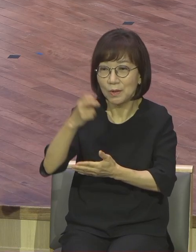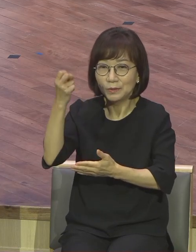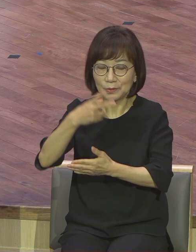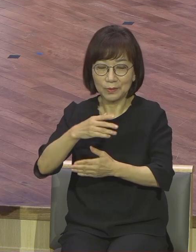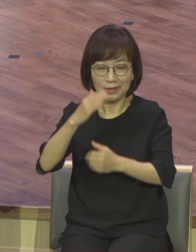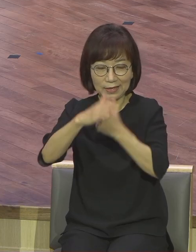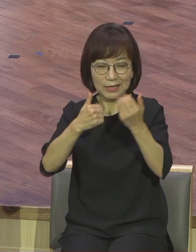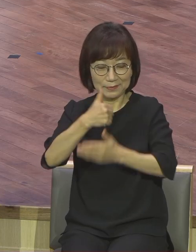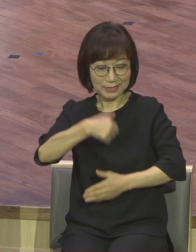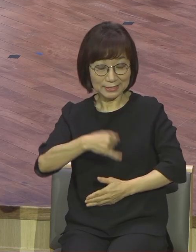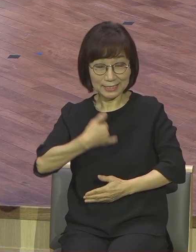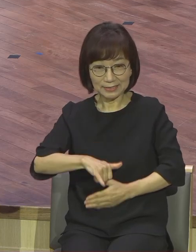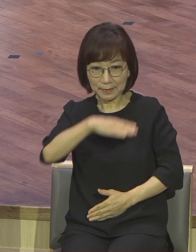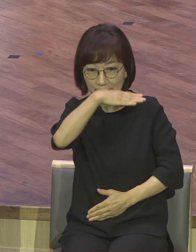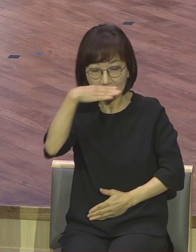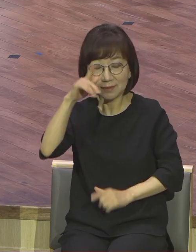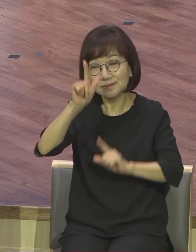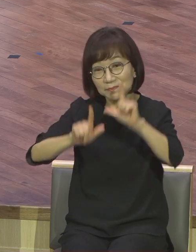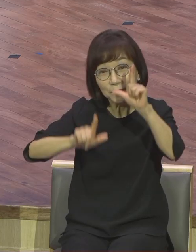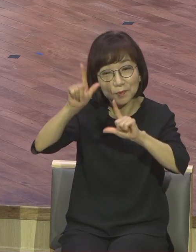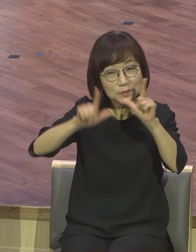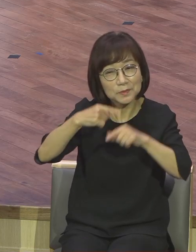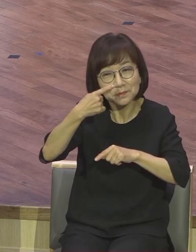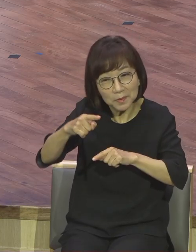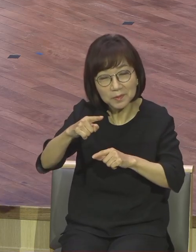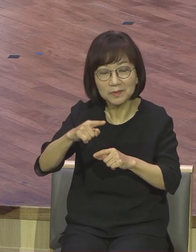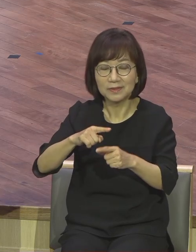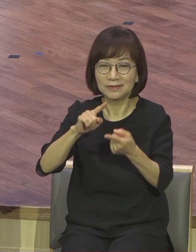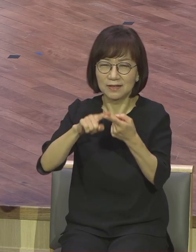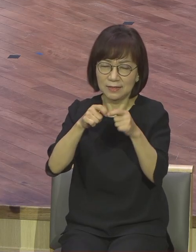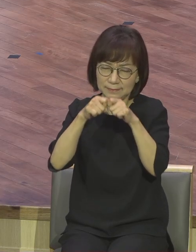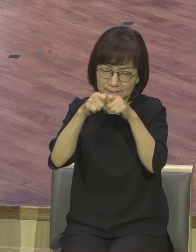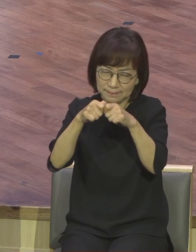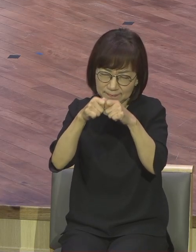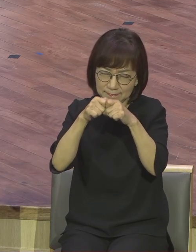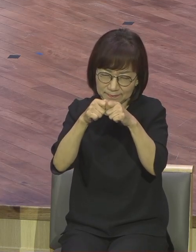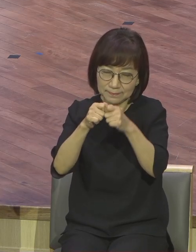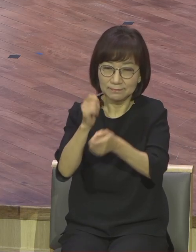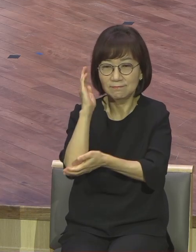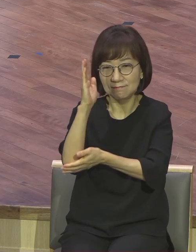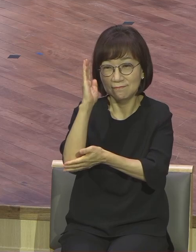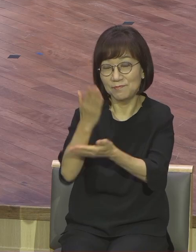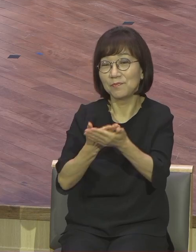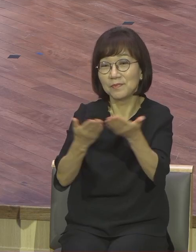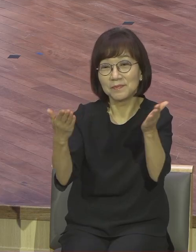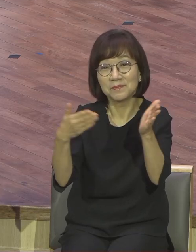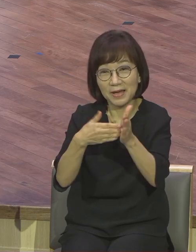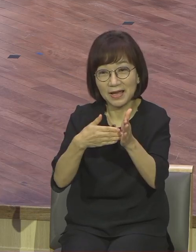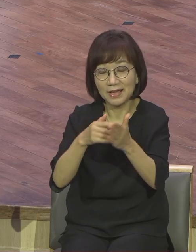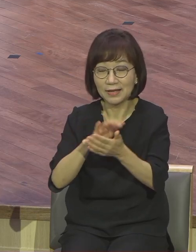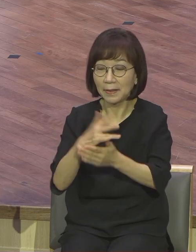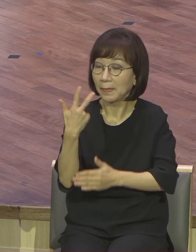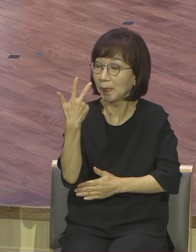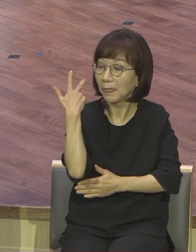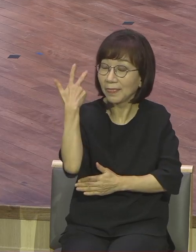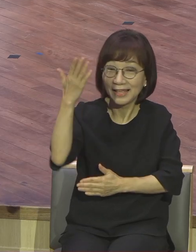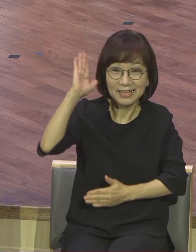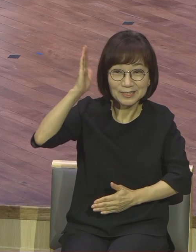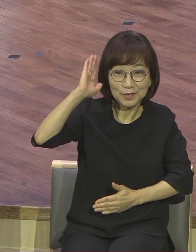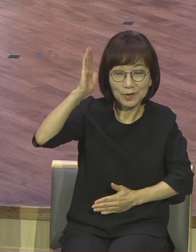아주 구체적으로 그렇게 말씀하고 계십니다. 지난주일 설교를 통해서 말씀드린 대로